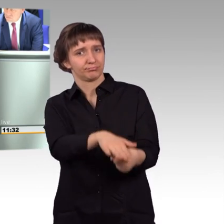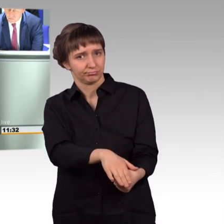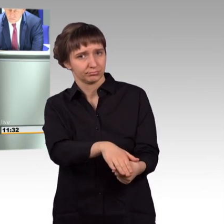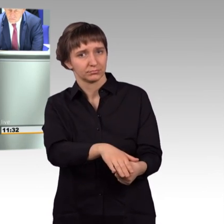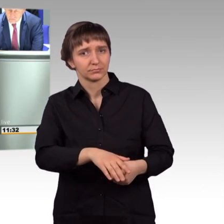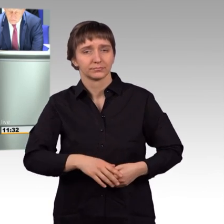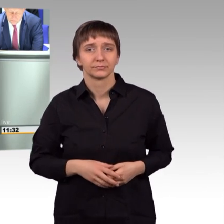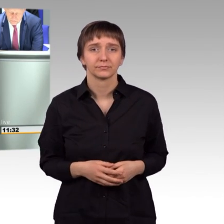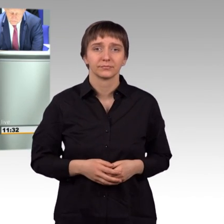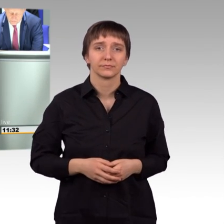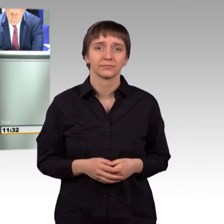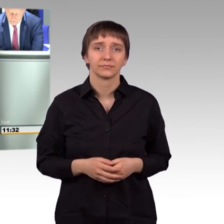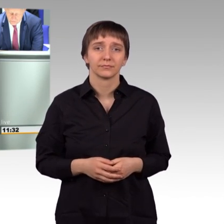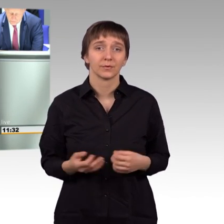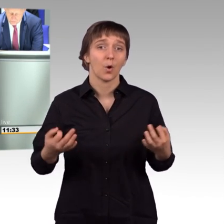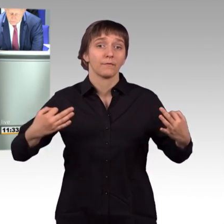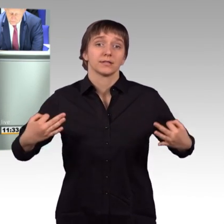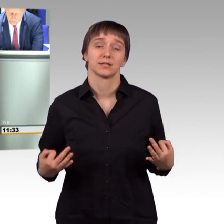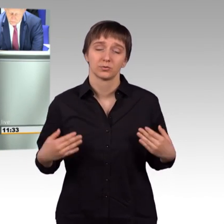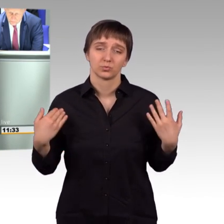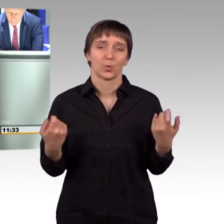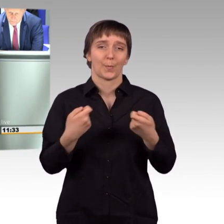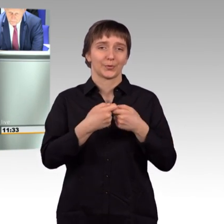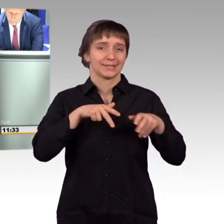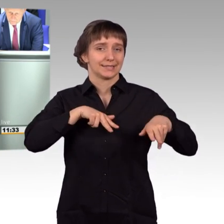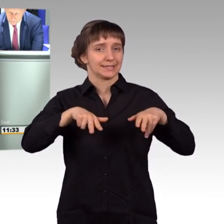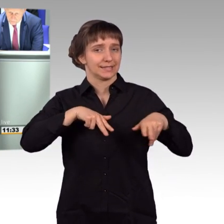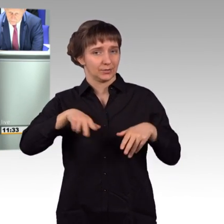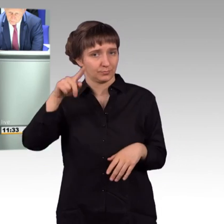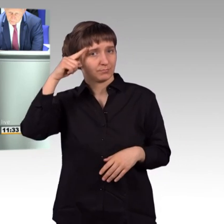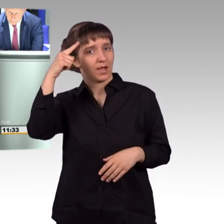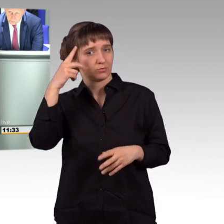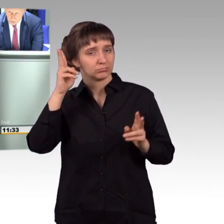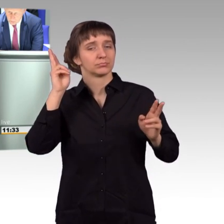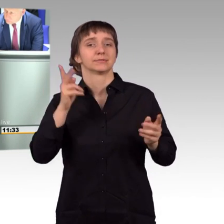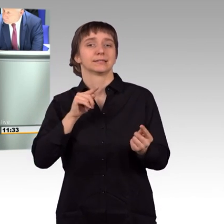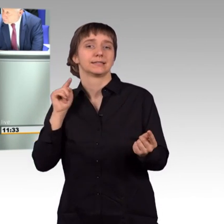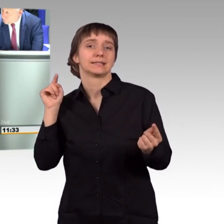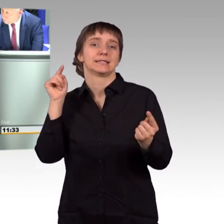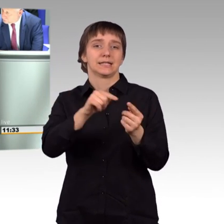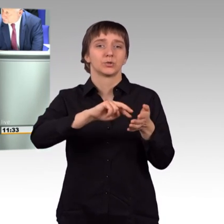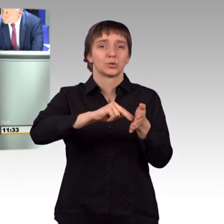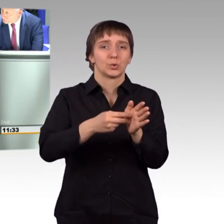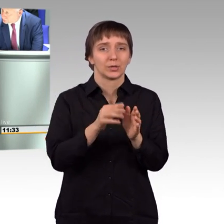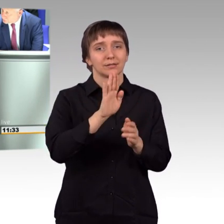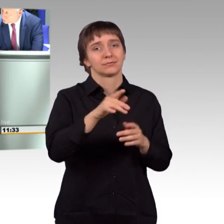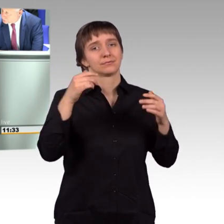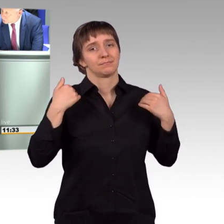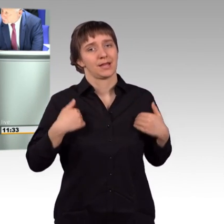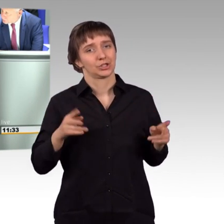Offiziell, das ist der Standpunkt der Bundesregierung, geht es um die Unterstützung von Demokratie und Menschenrechten in Syrien.